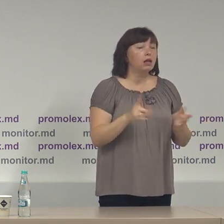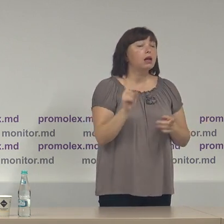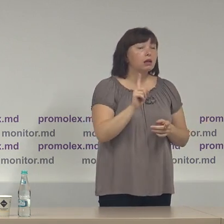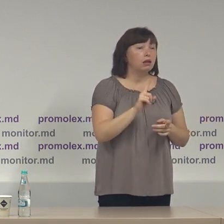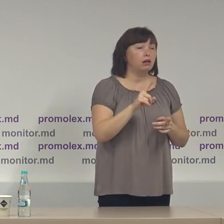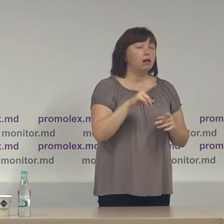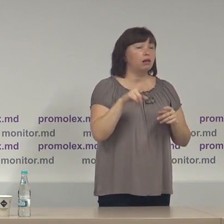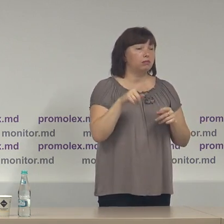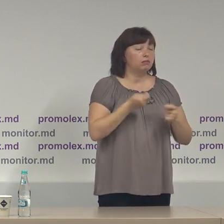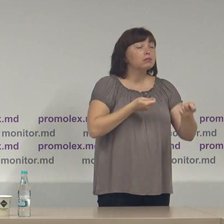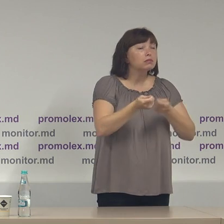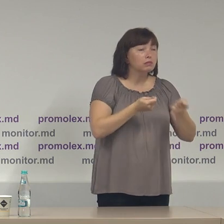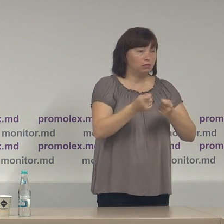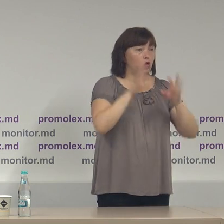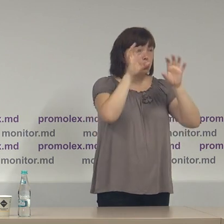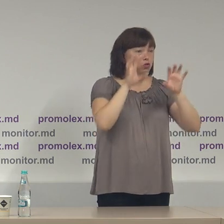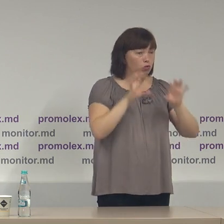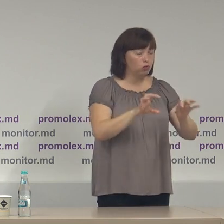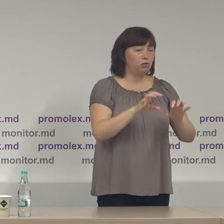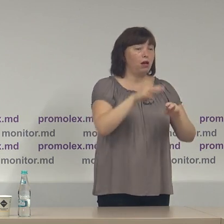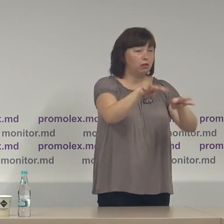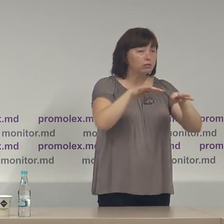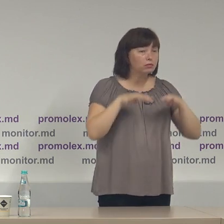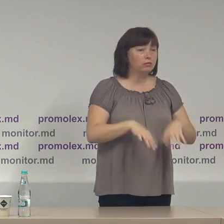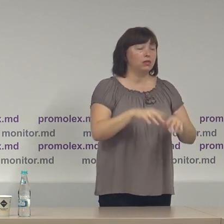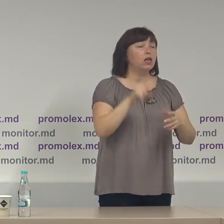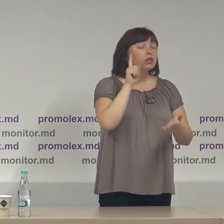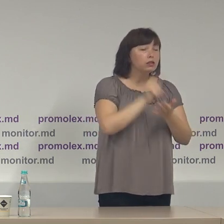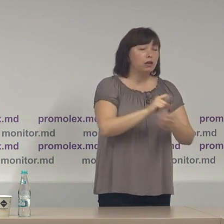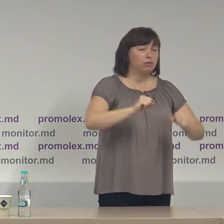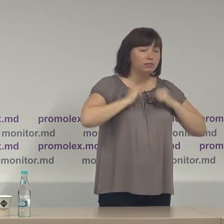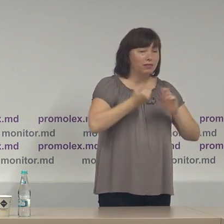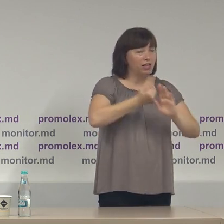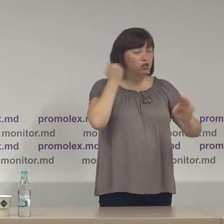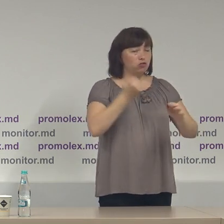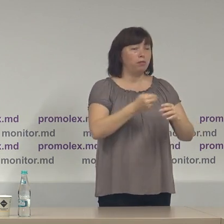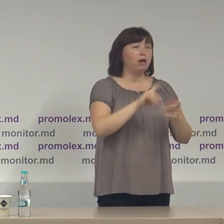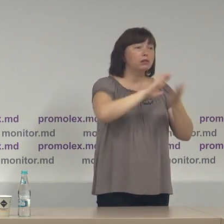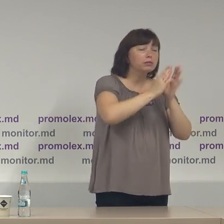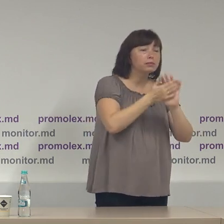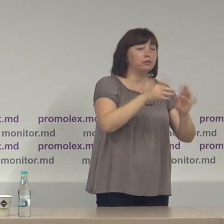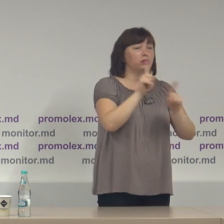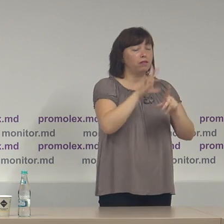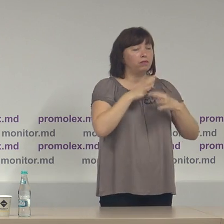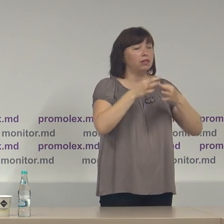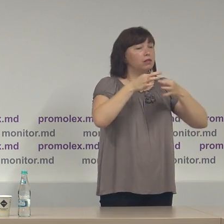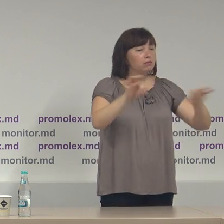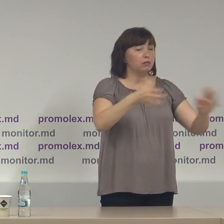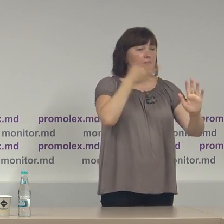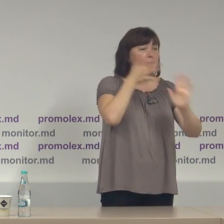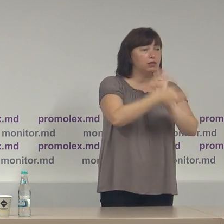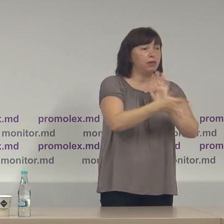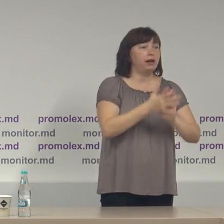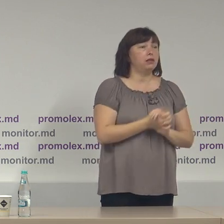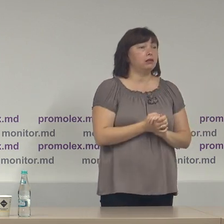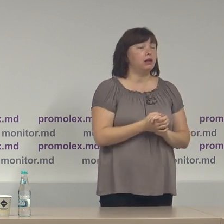constituționale trebuie să depună eforturi anticipate declarate public transparente prin care